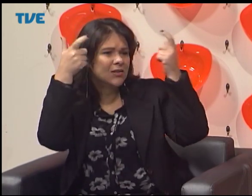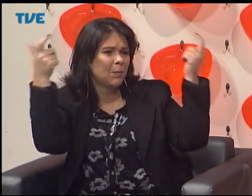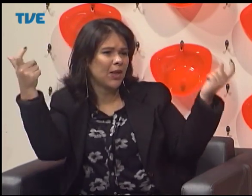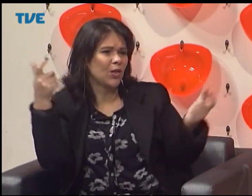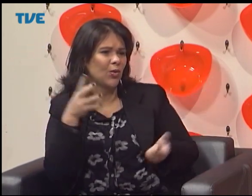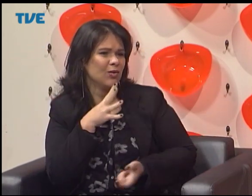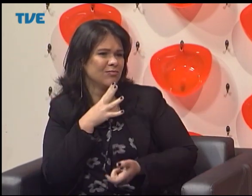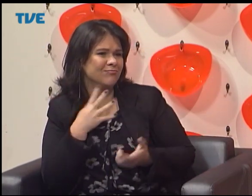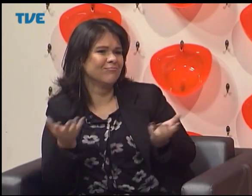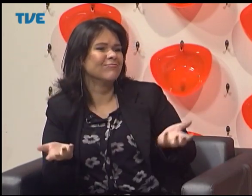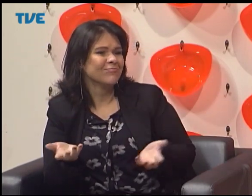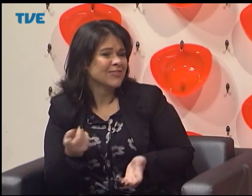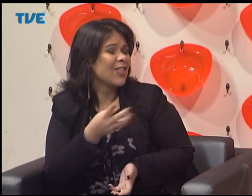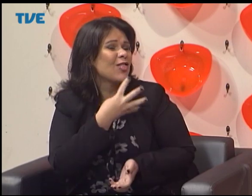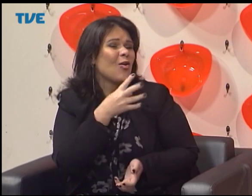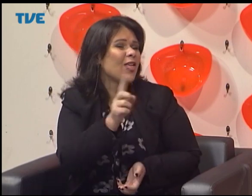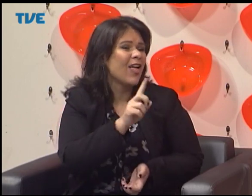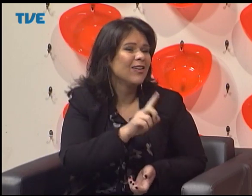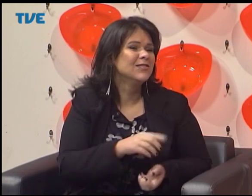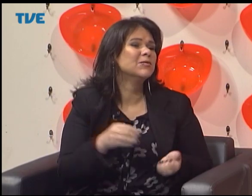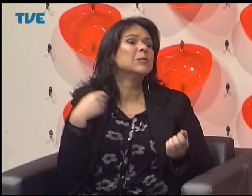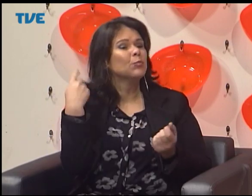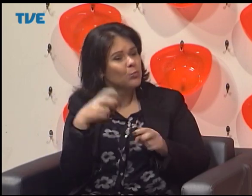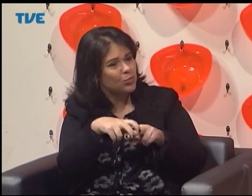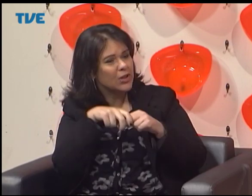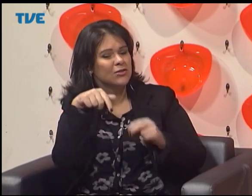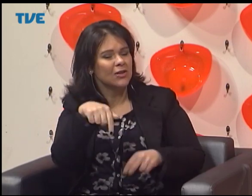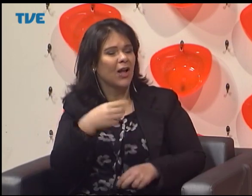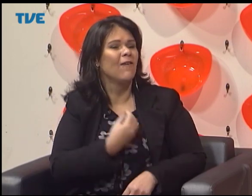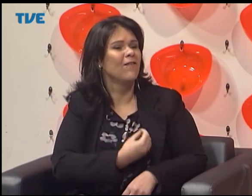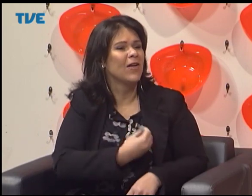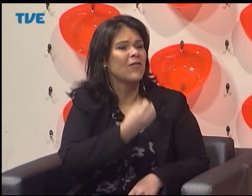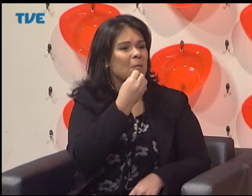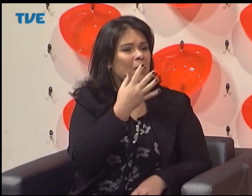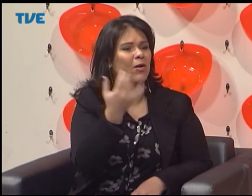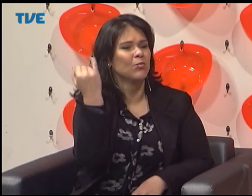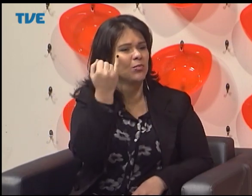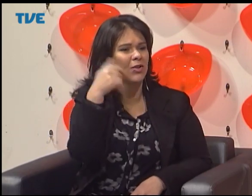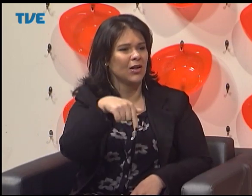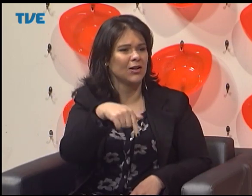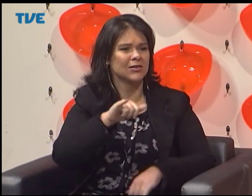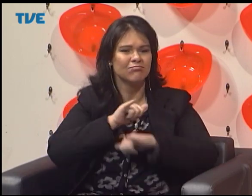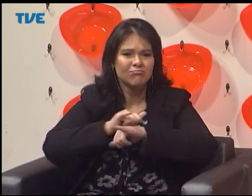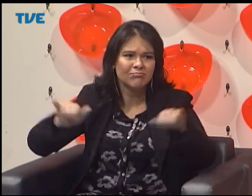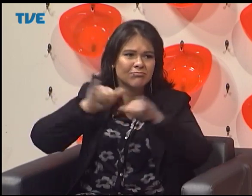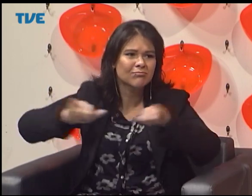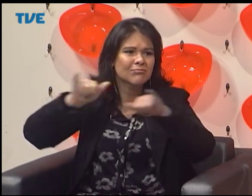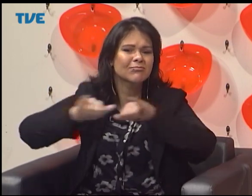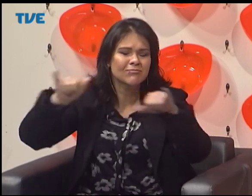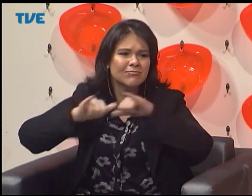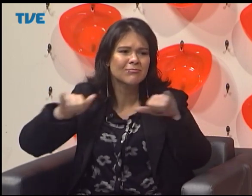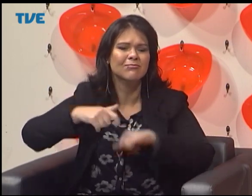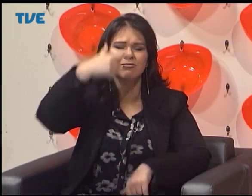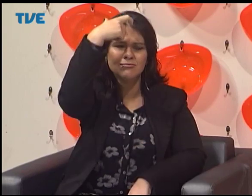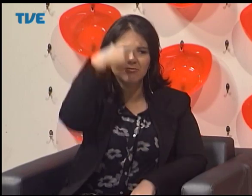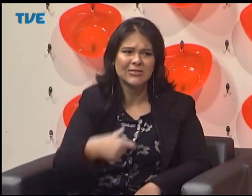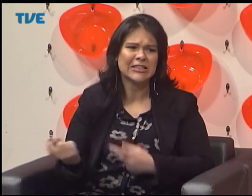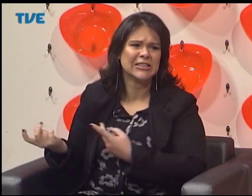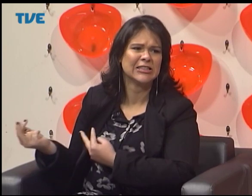falta para a sociedade é conhecimento. Conhecimento, informação. Aqui o programa Viva Bem está trazendo esse